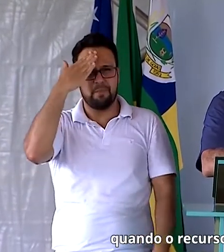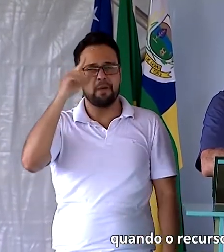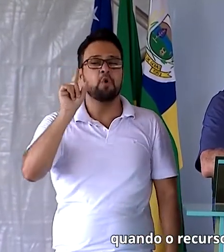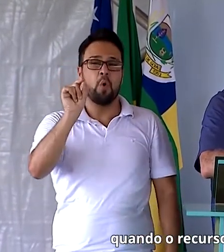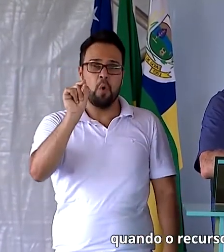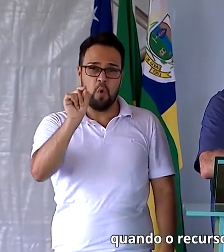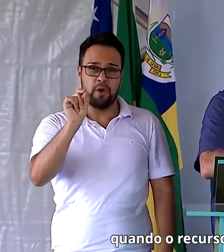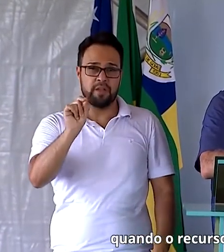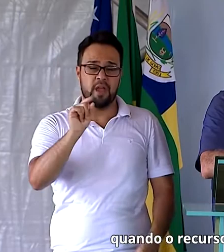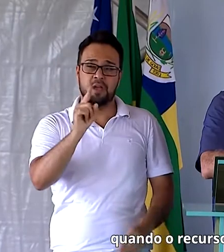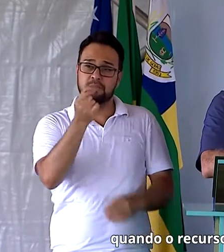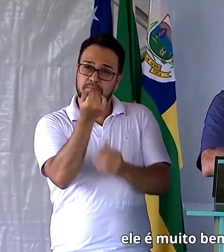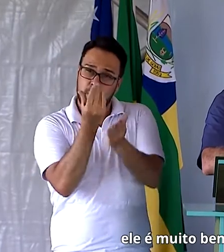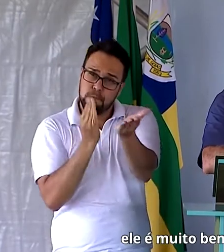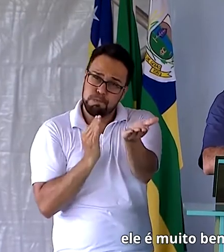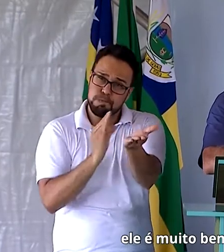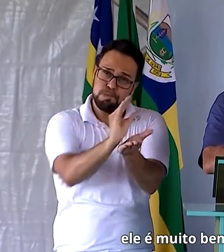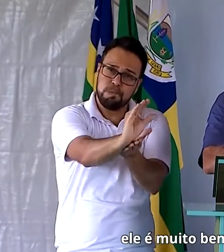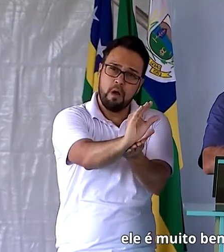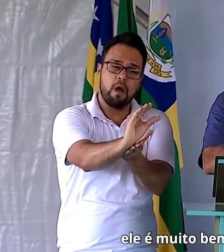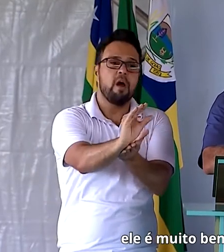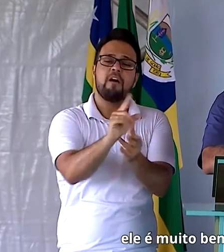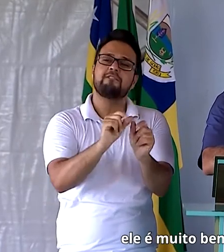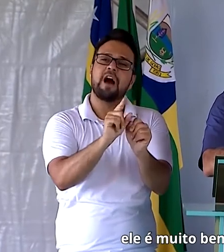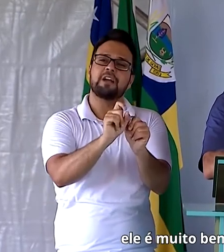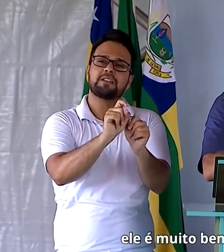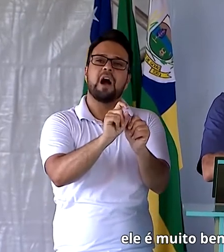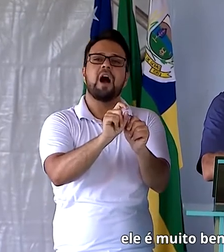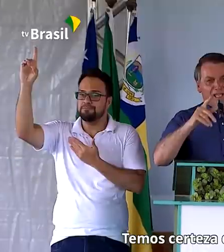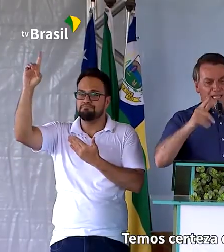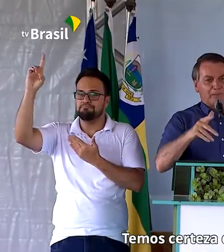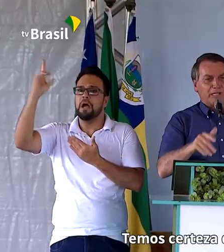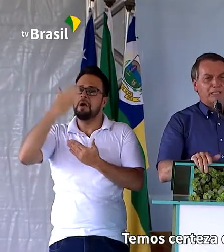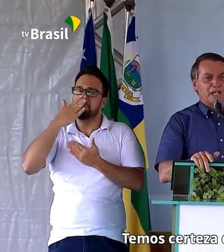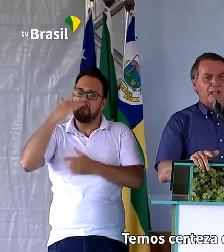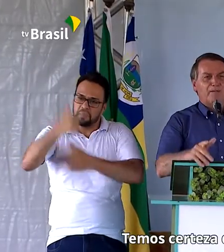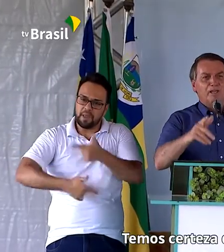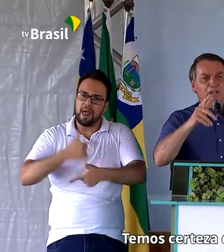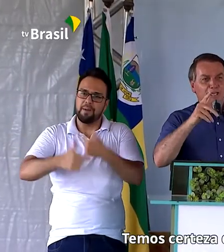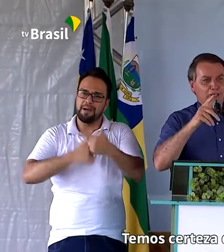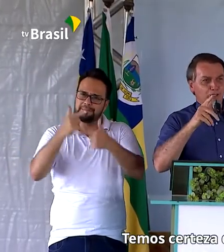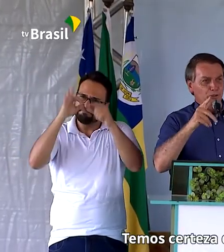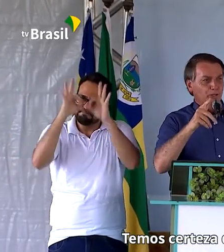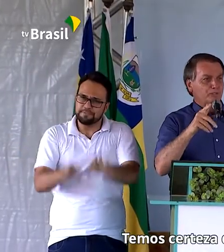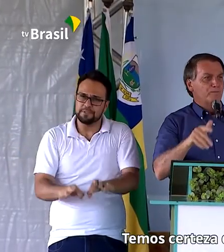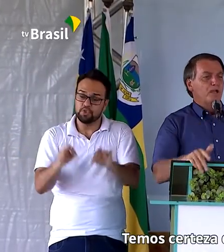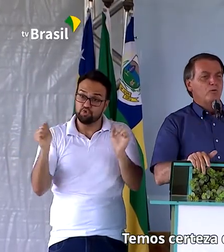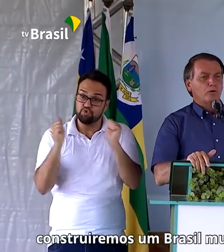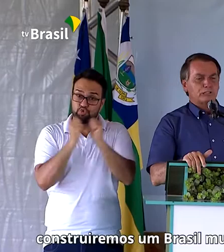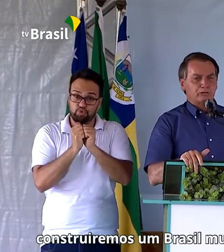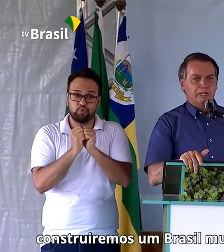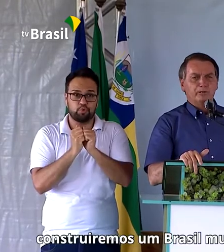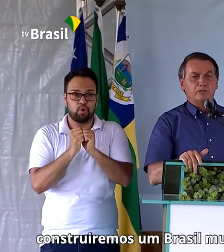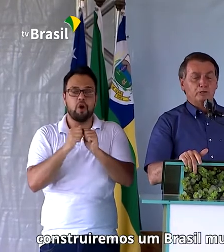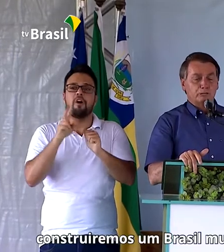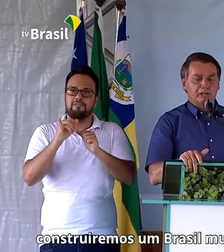quando o recurso aqui chega ele é muito bem aplicado temos certeza que juntos